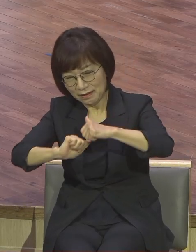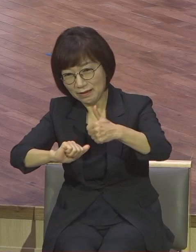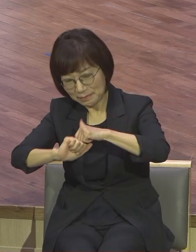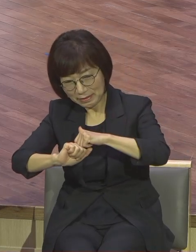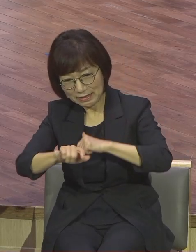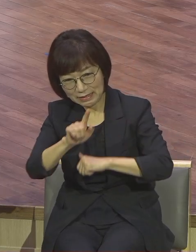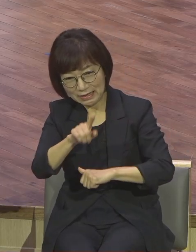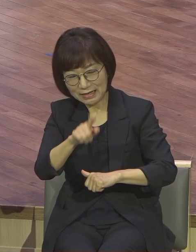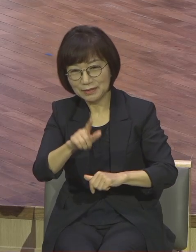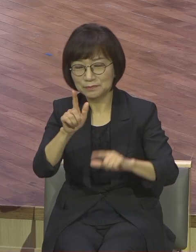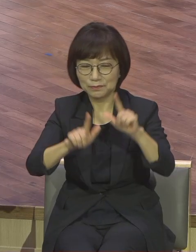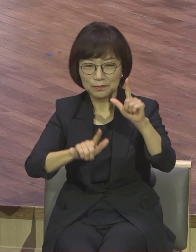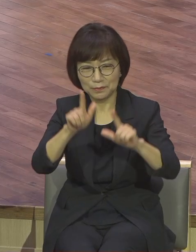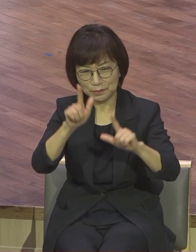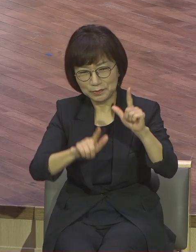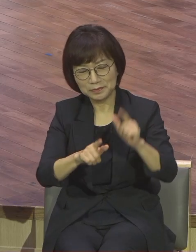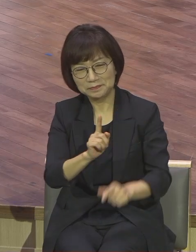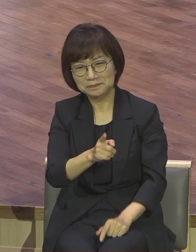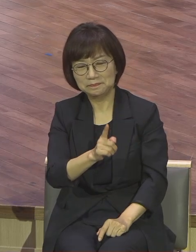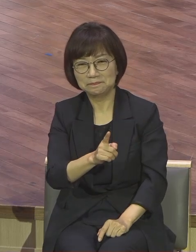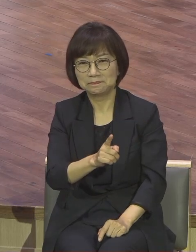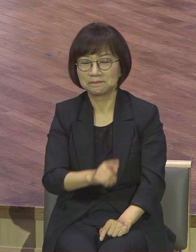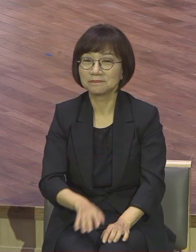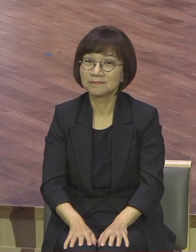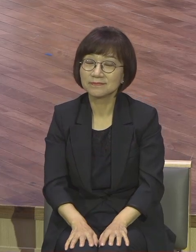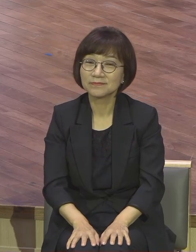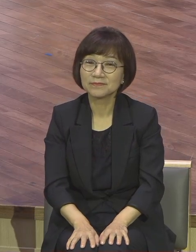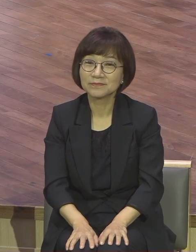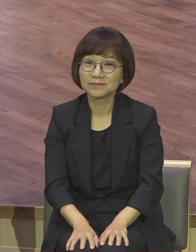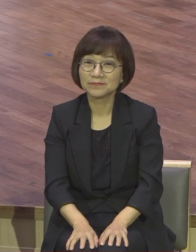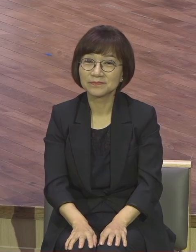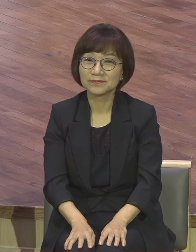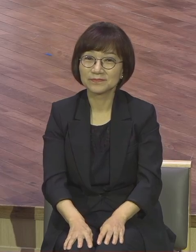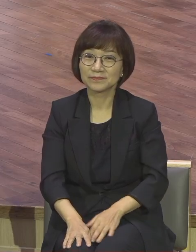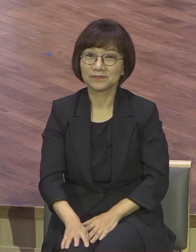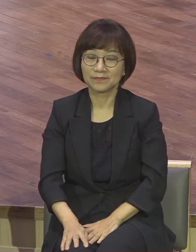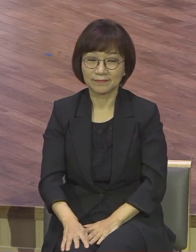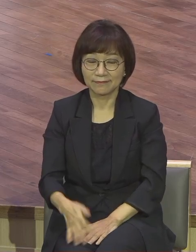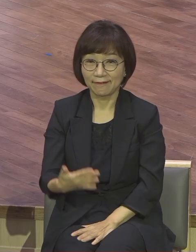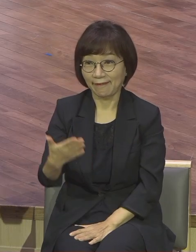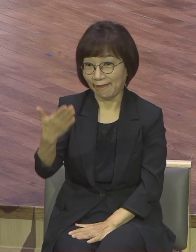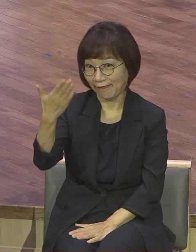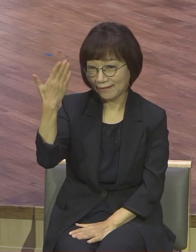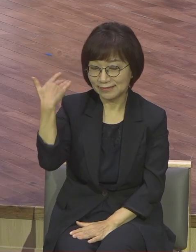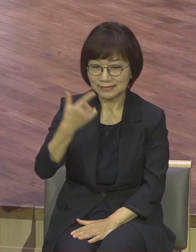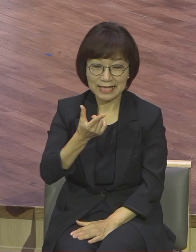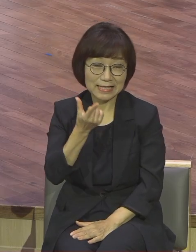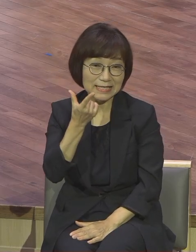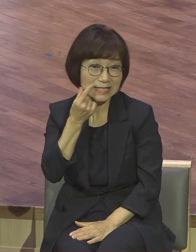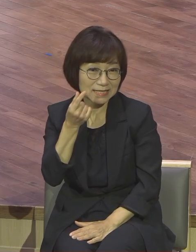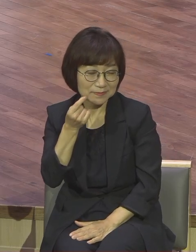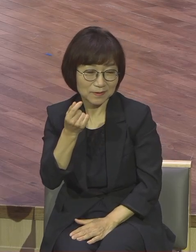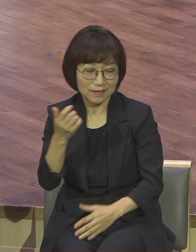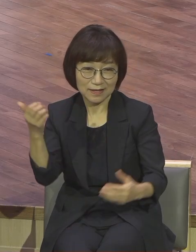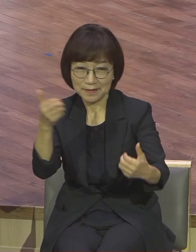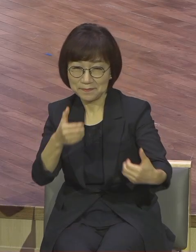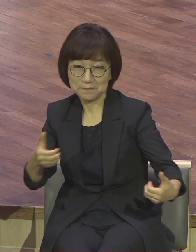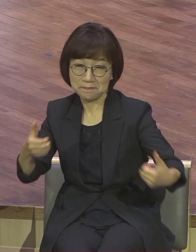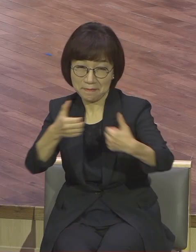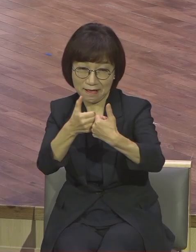전에는 일본 팀하고 두 분이 다 이겼되고 두 분 다 졌어요 그 게임에 임하는